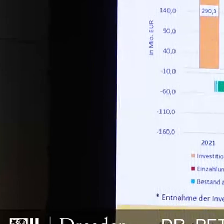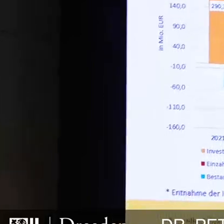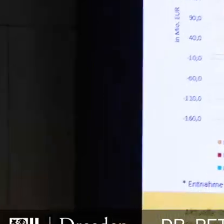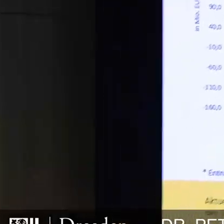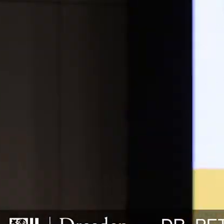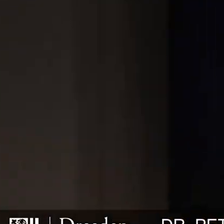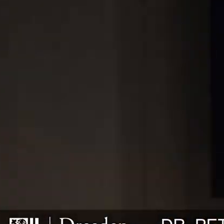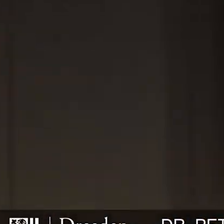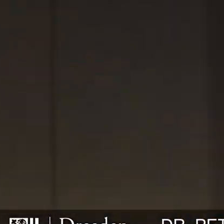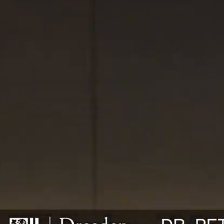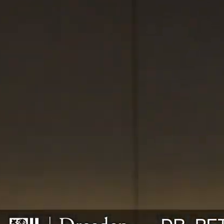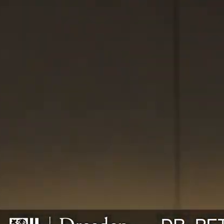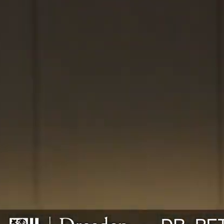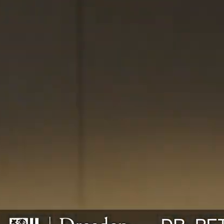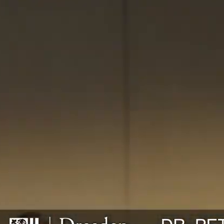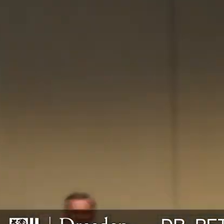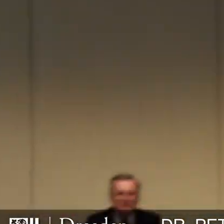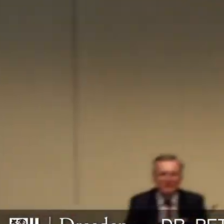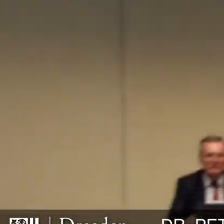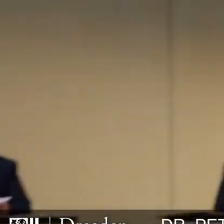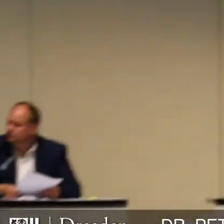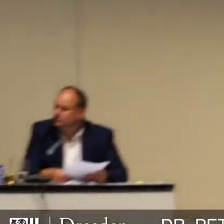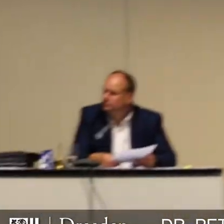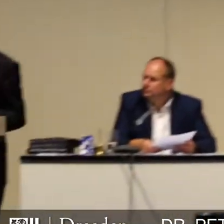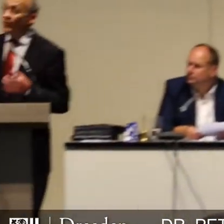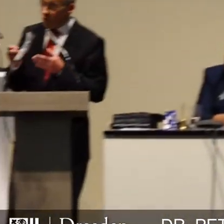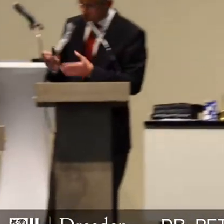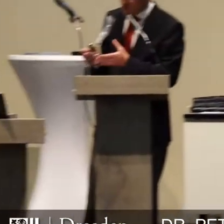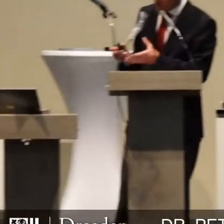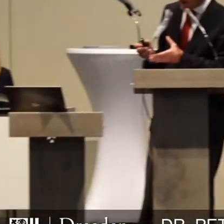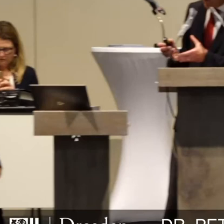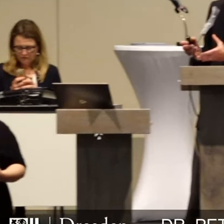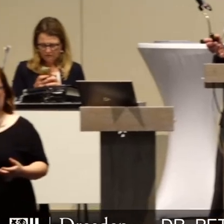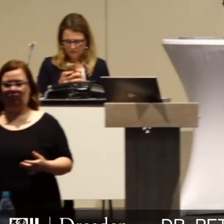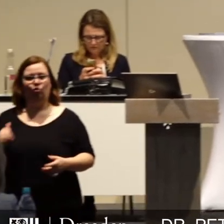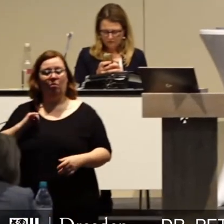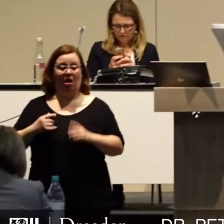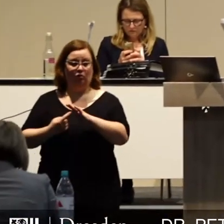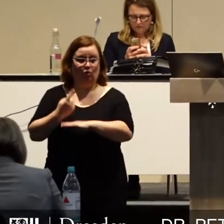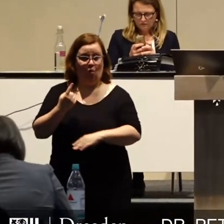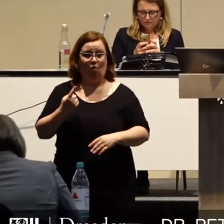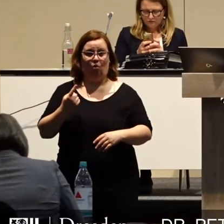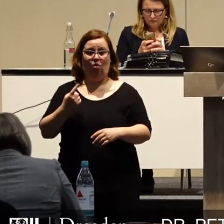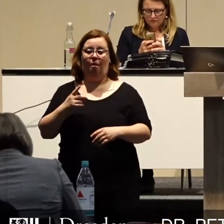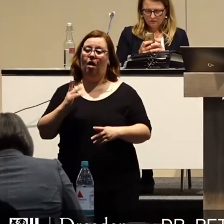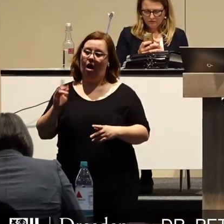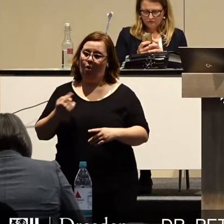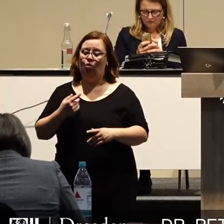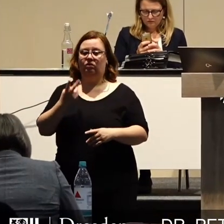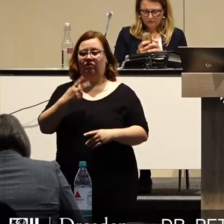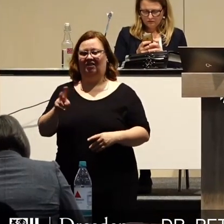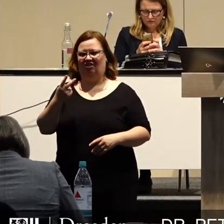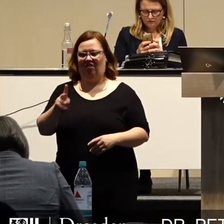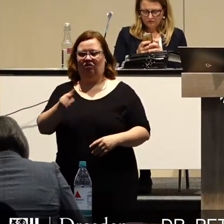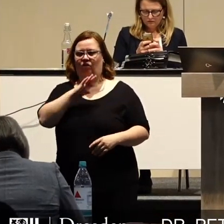muss, meine Damen und Herren, in diesem Haushalt zu erreichen sein, wo wir große Belastungen zu schultern haben, aber eben auch 2020